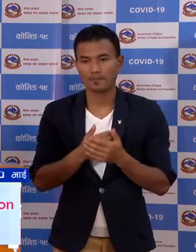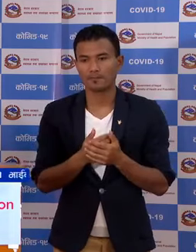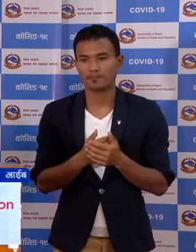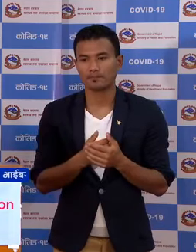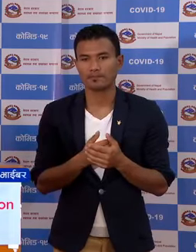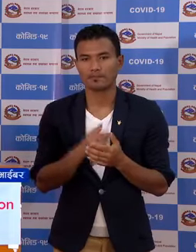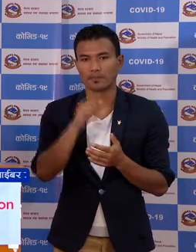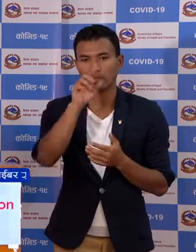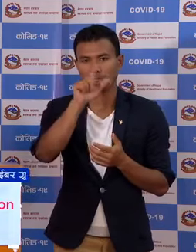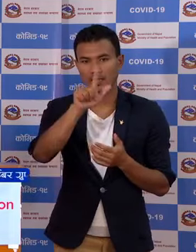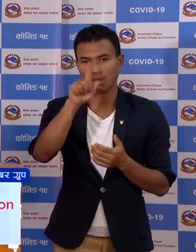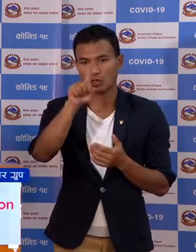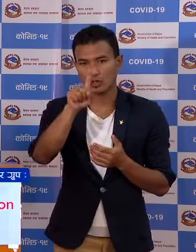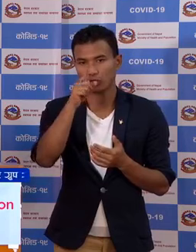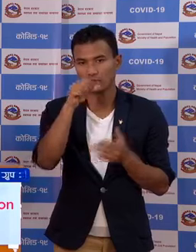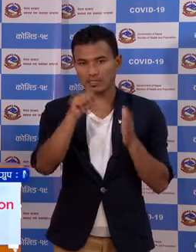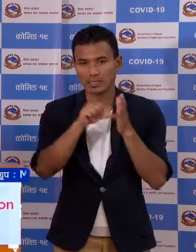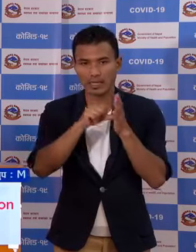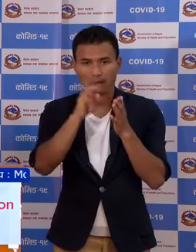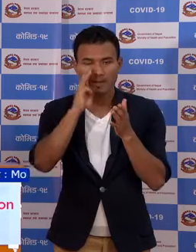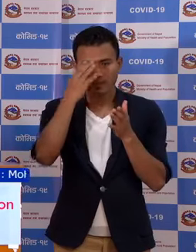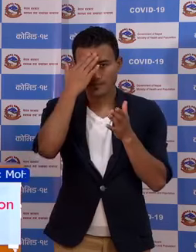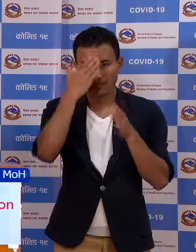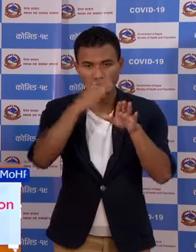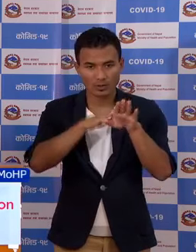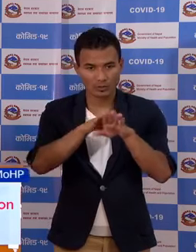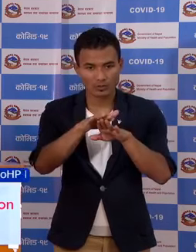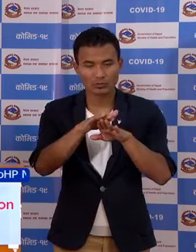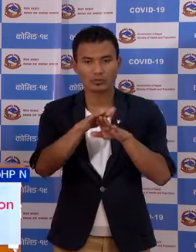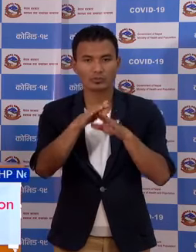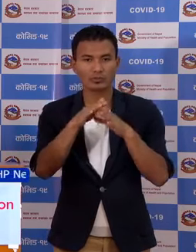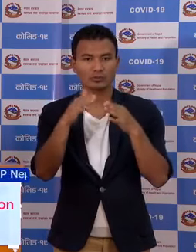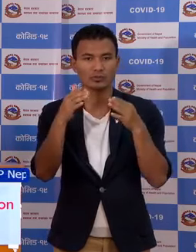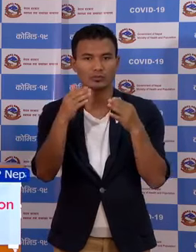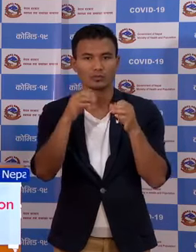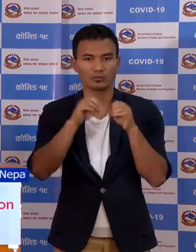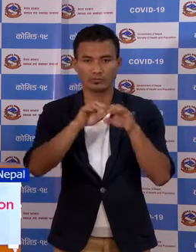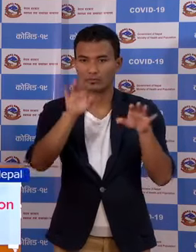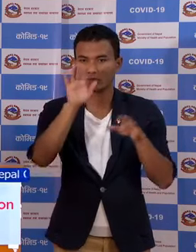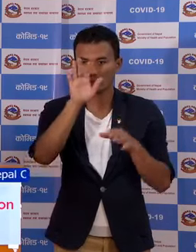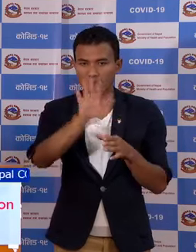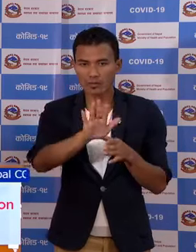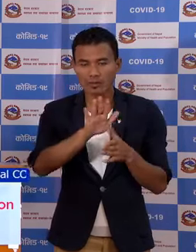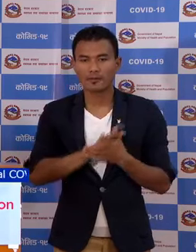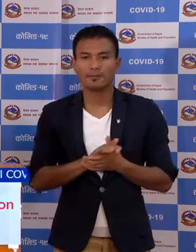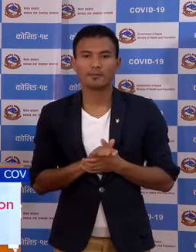एक अतर जिल्लामा संक्रभीत अरू को अरू भेटे नुवाई को चा